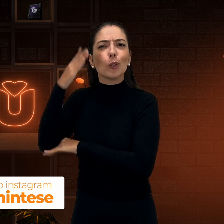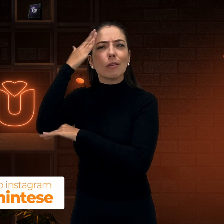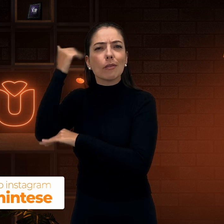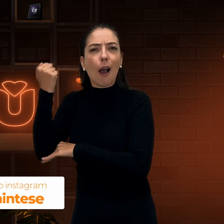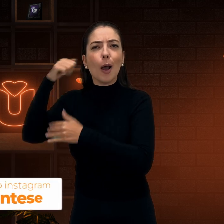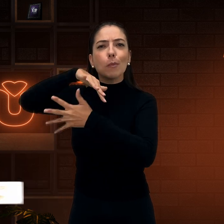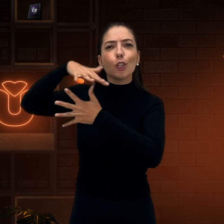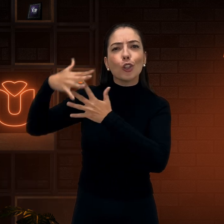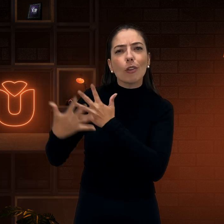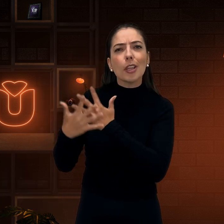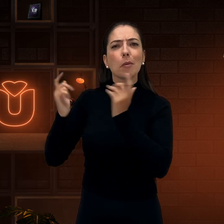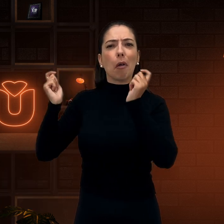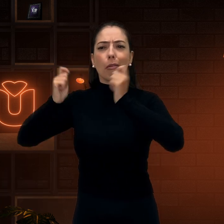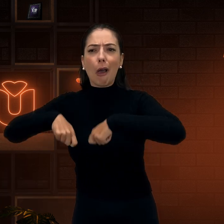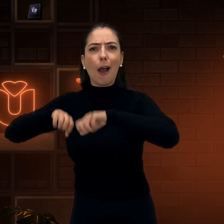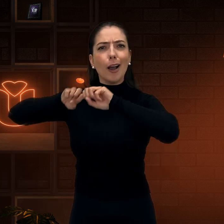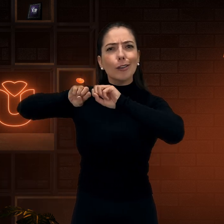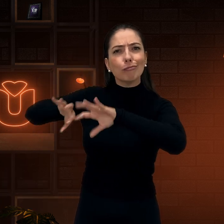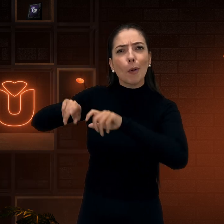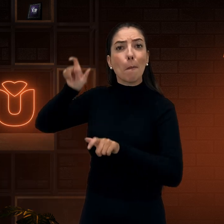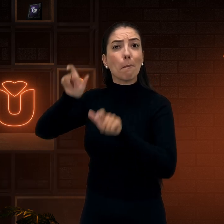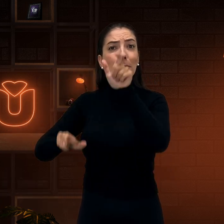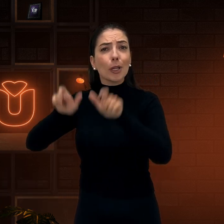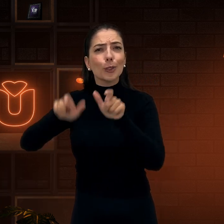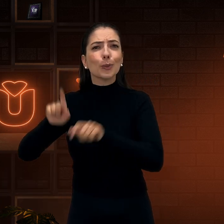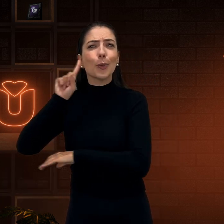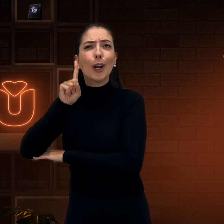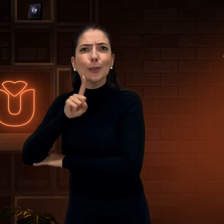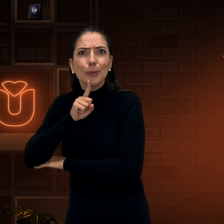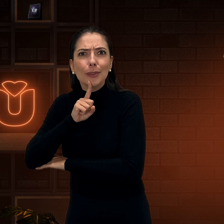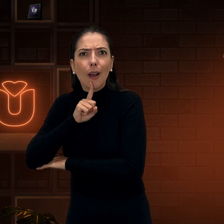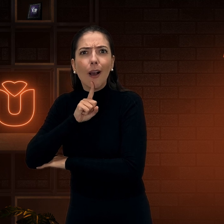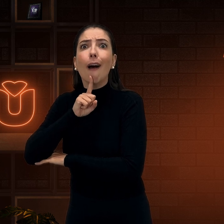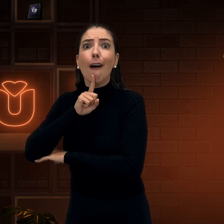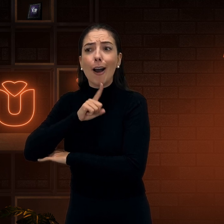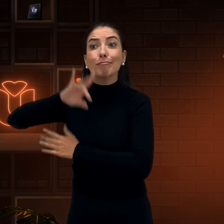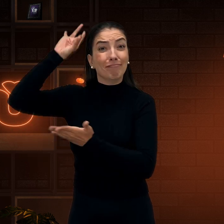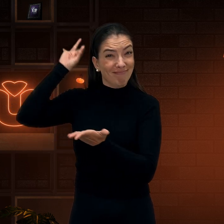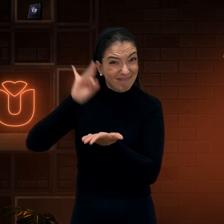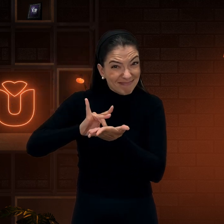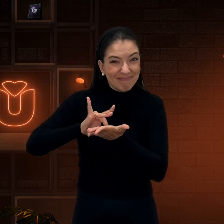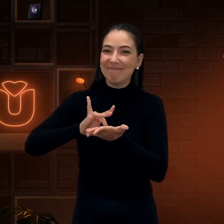tem professores que sabem Libras, que são capacitados para ensiná-los nos surdos. É verdade?